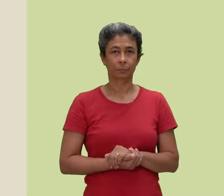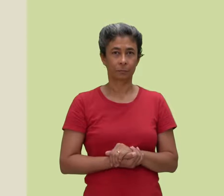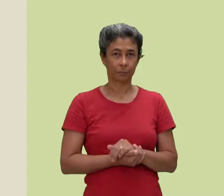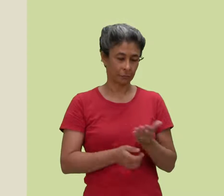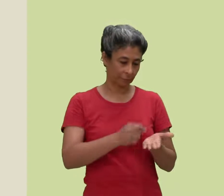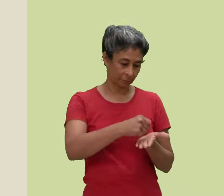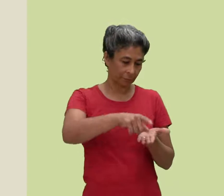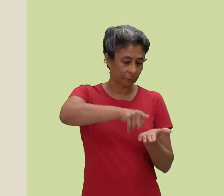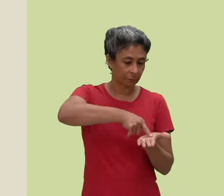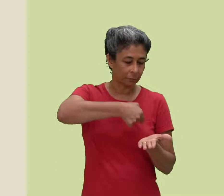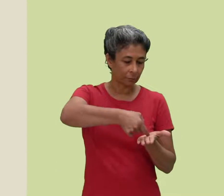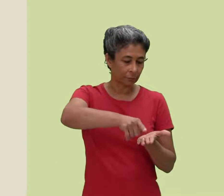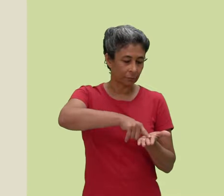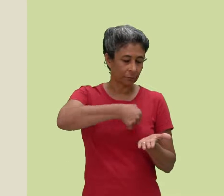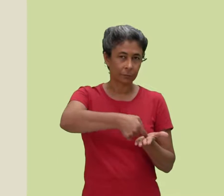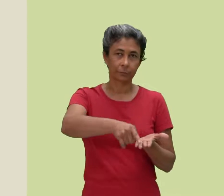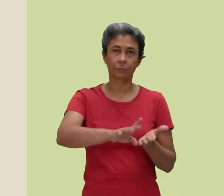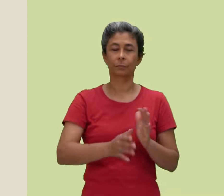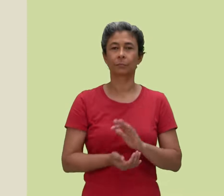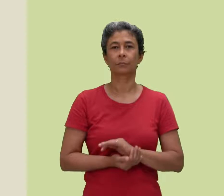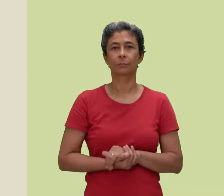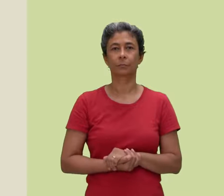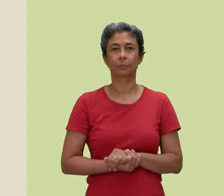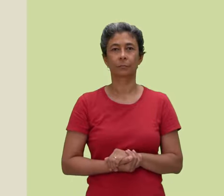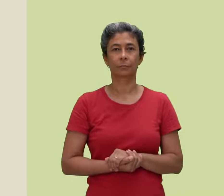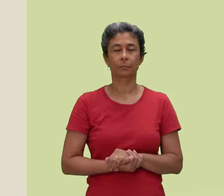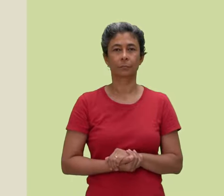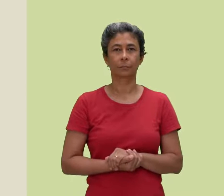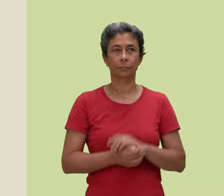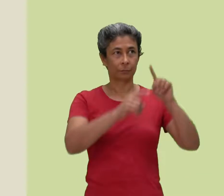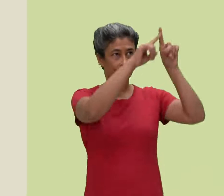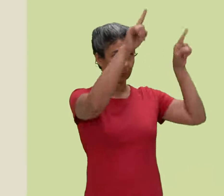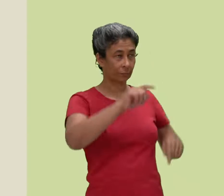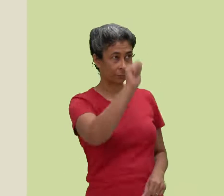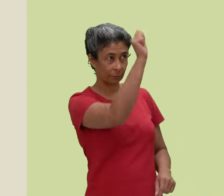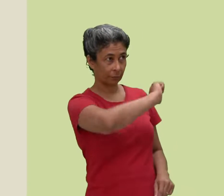Apagar um escrito com um corretivo. Apagar o quadro.